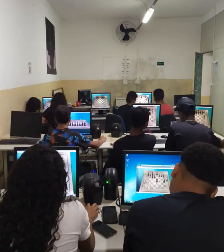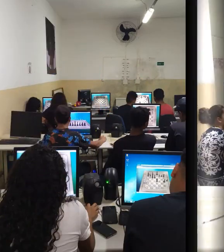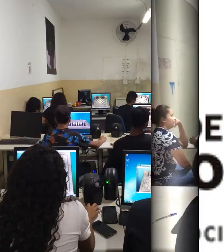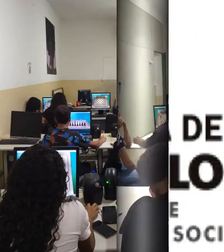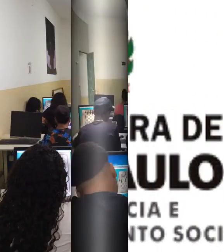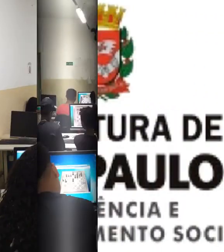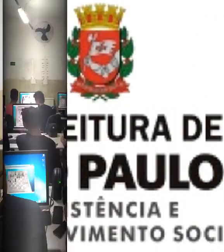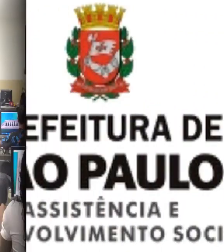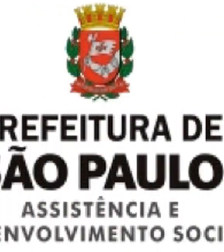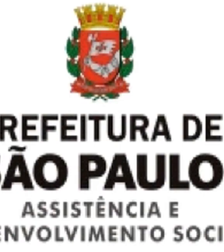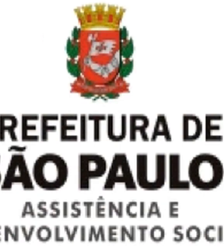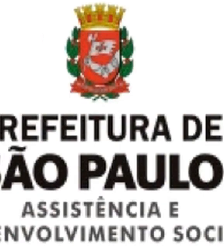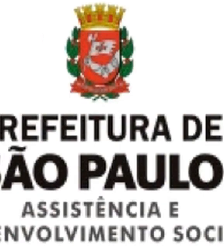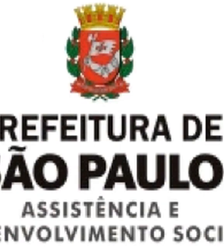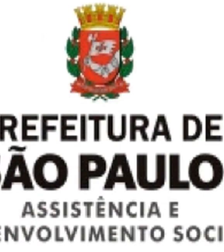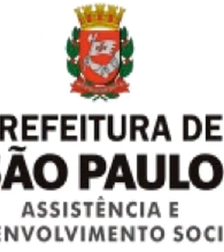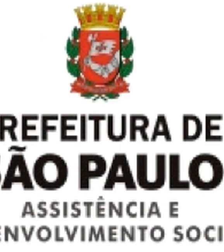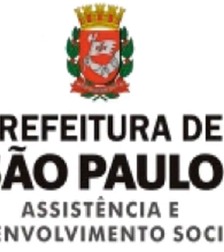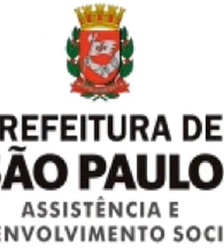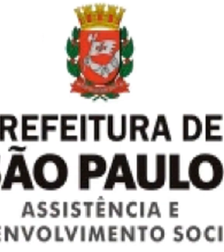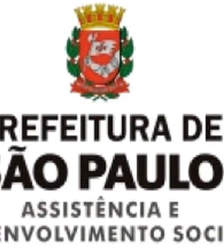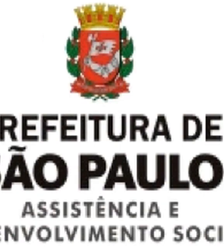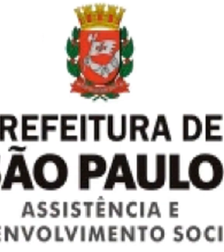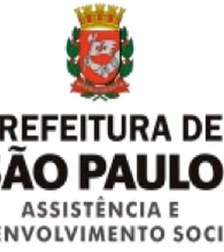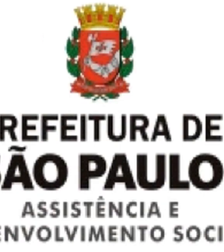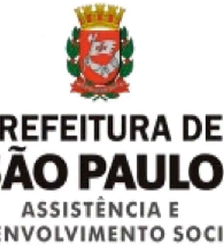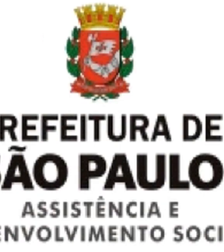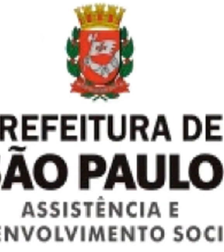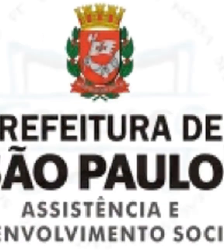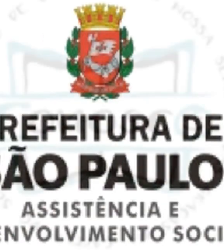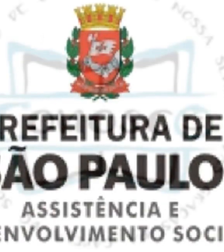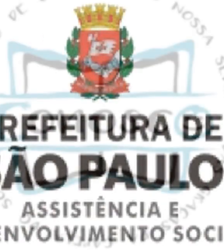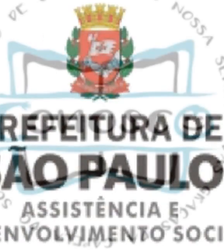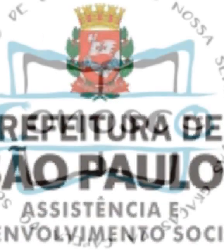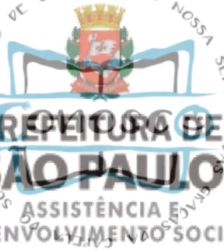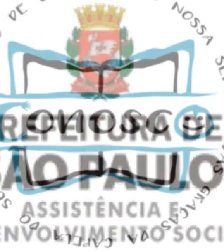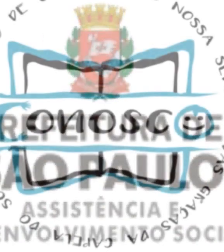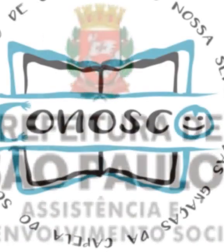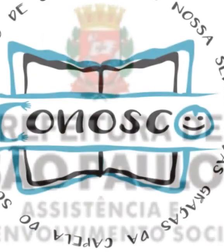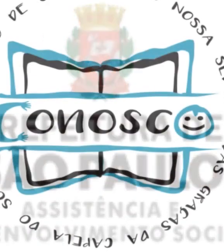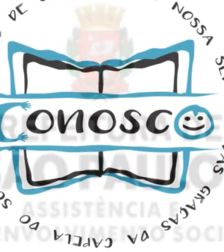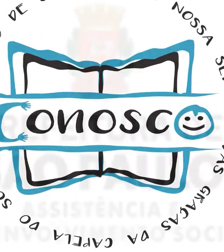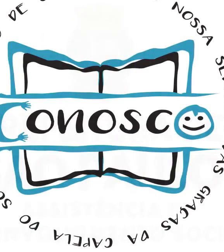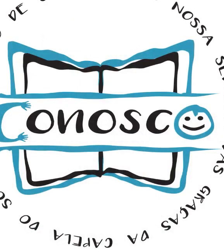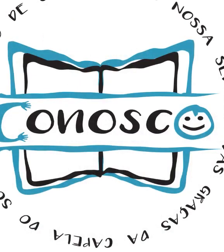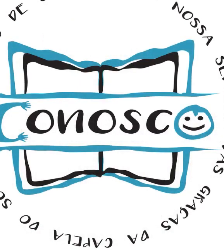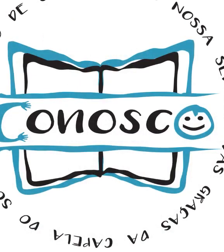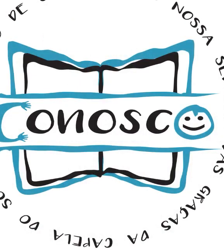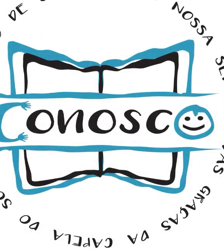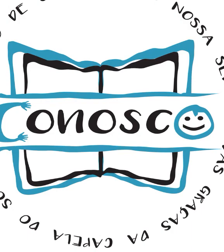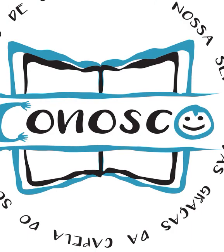Transcrição Legendas por Quintena Coelho